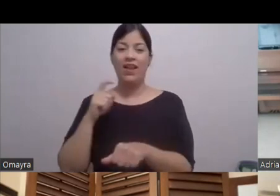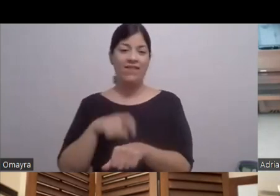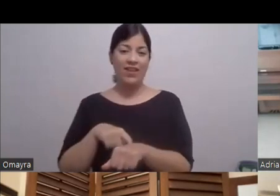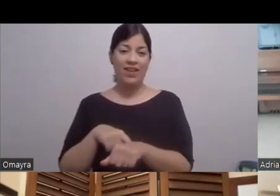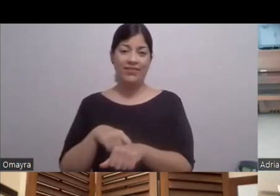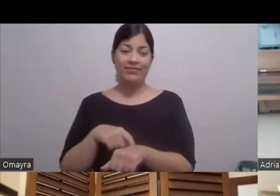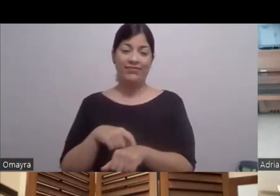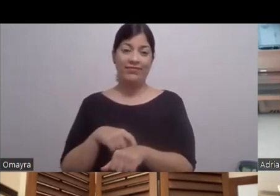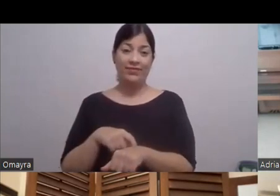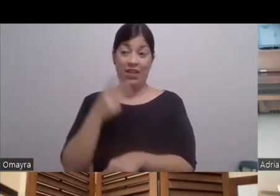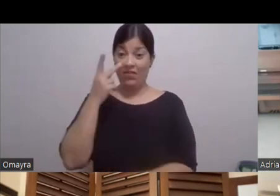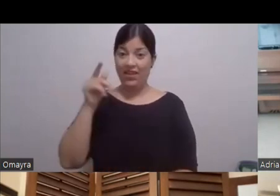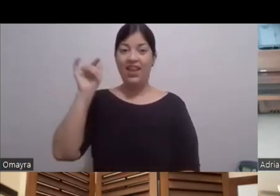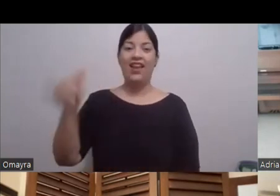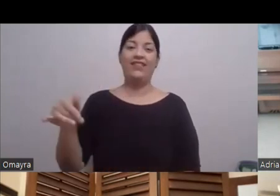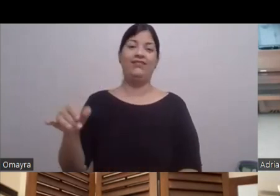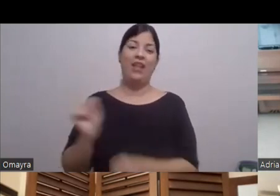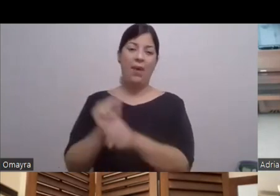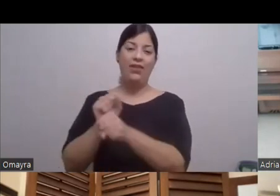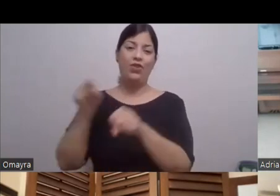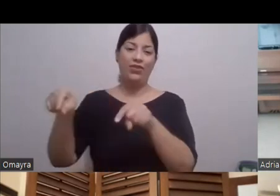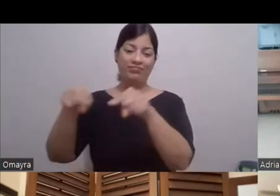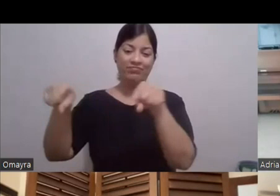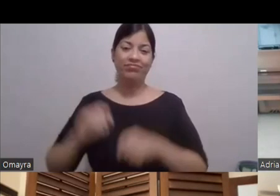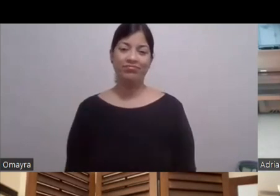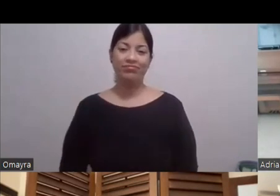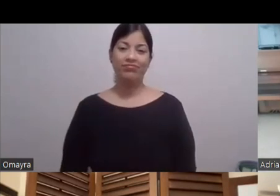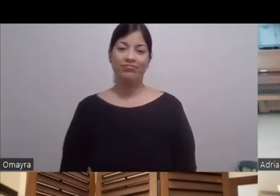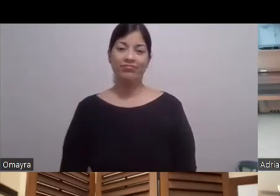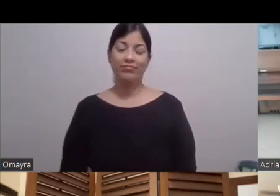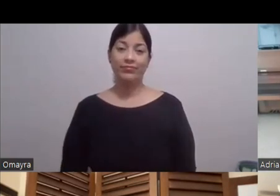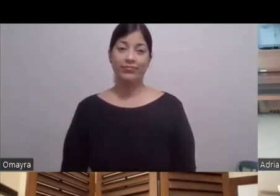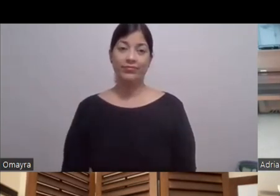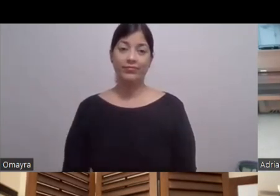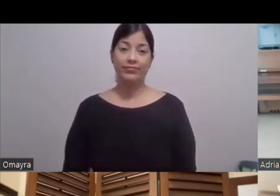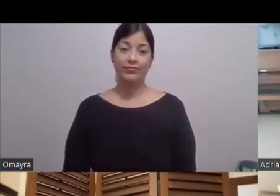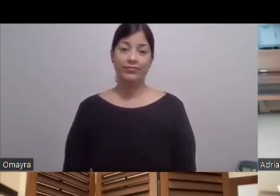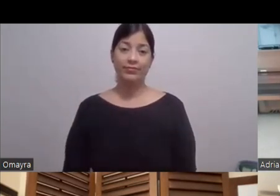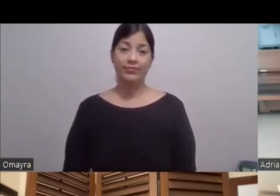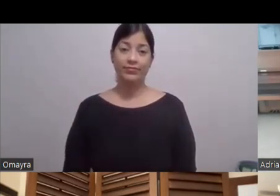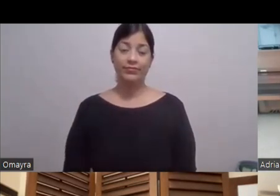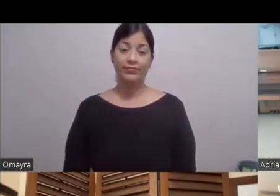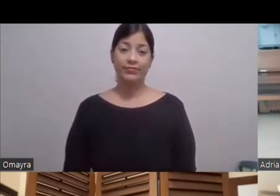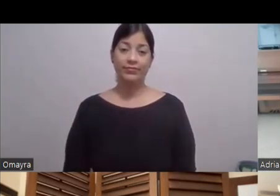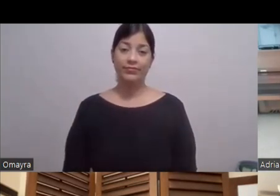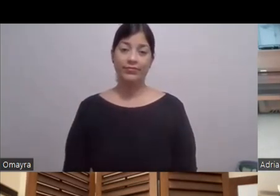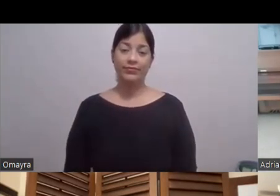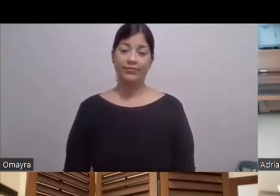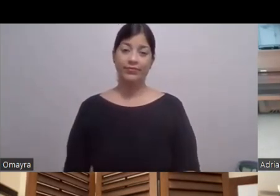Fue en ese set Guau Me pasó porque Creó esa Esa Empatía